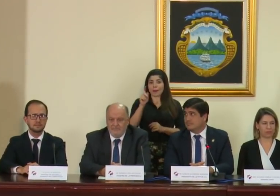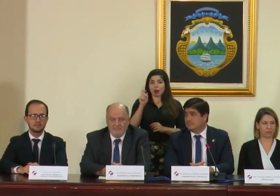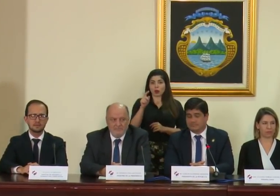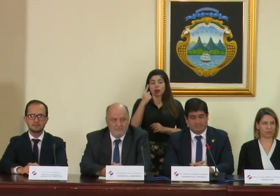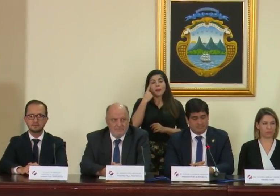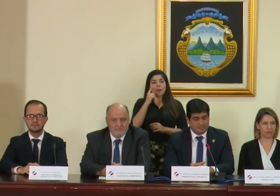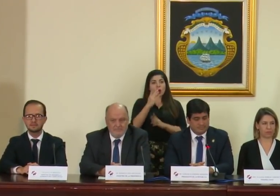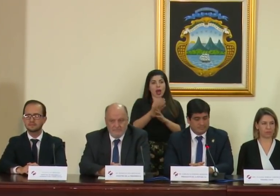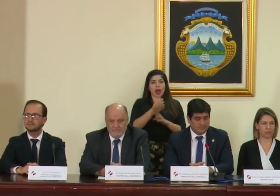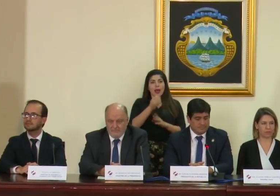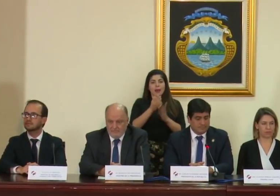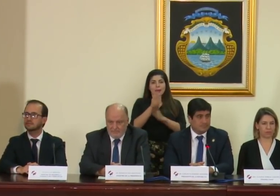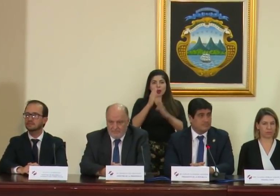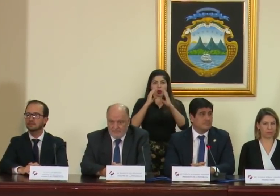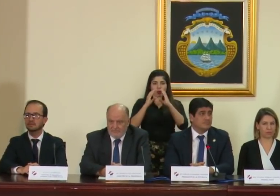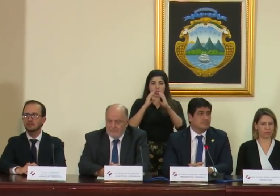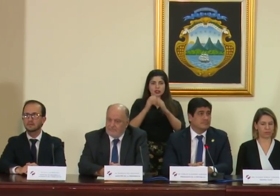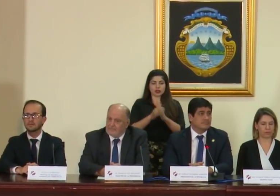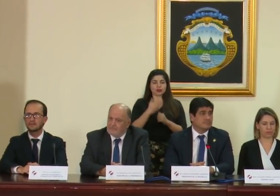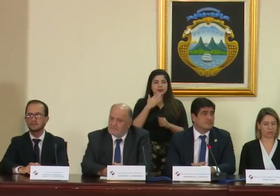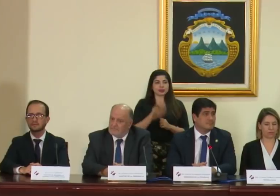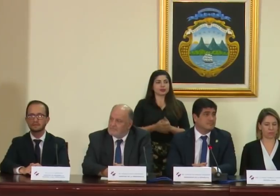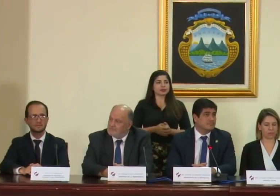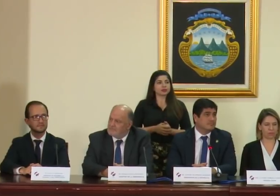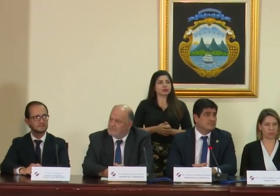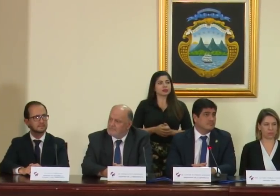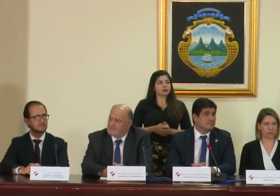por medio de comunicación. Muchas gracias.